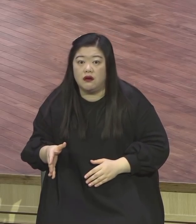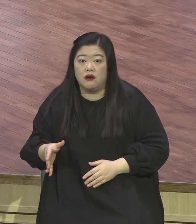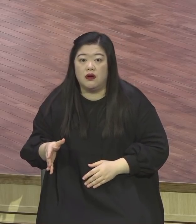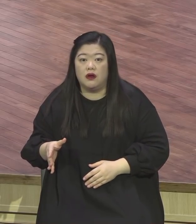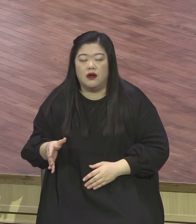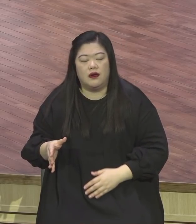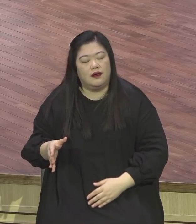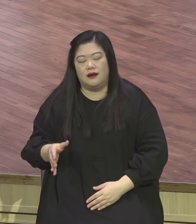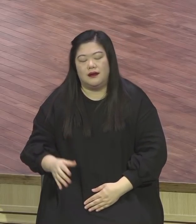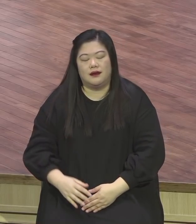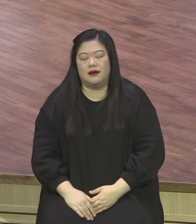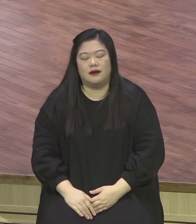그냥 막 심부름하니까